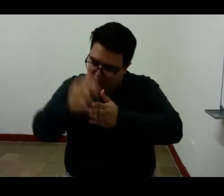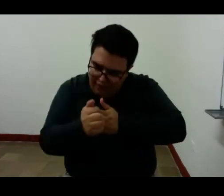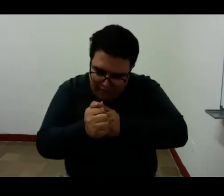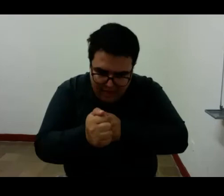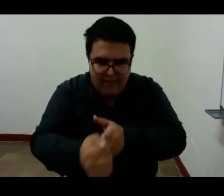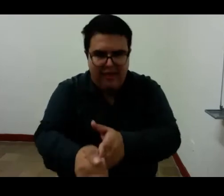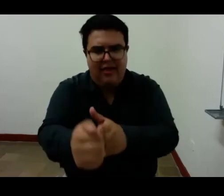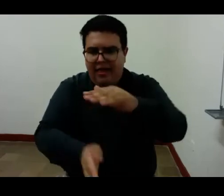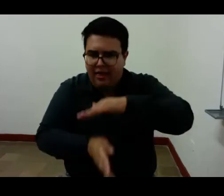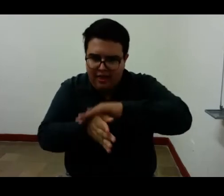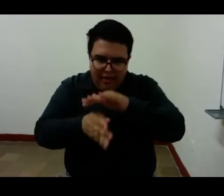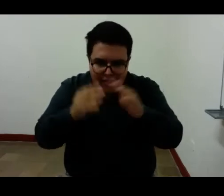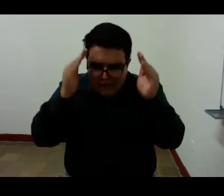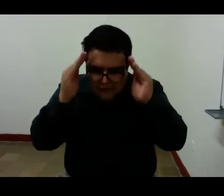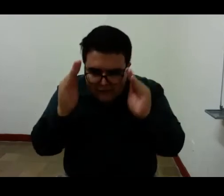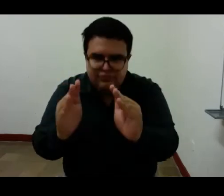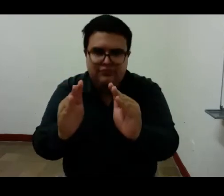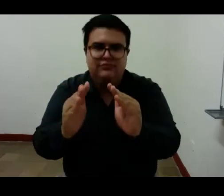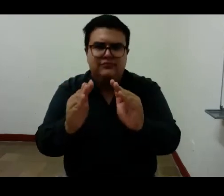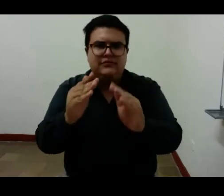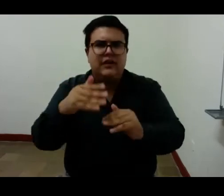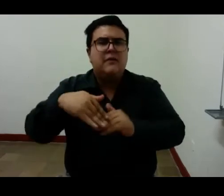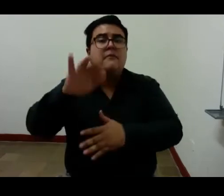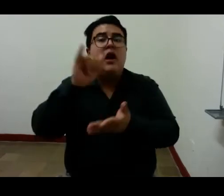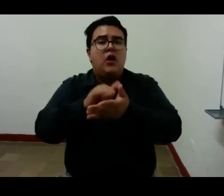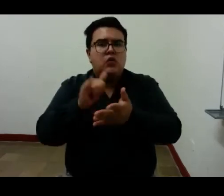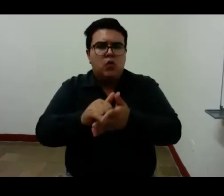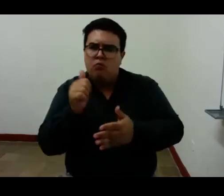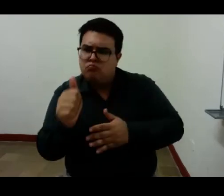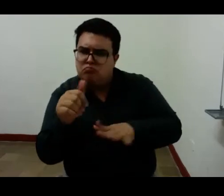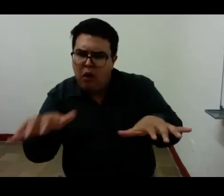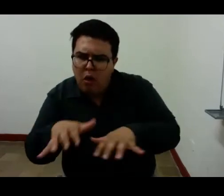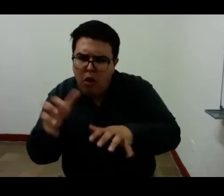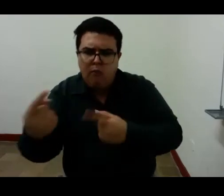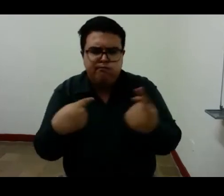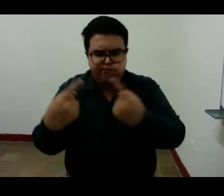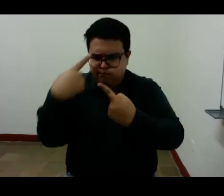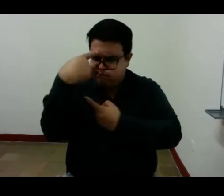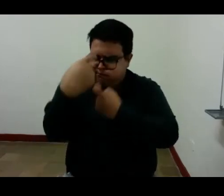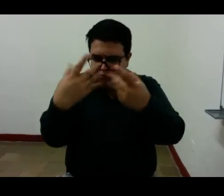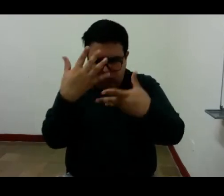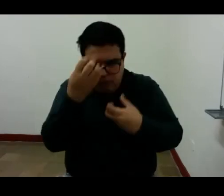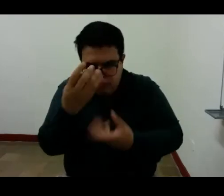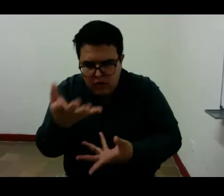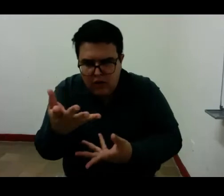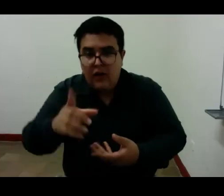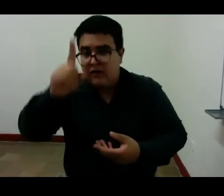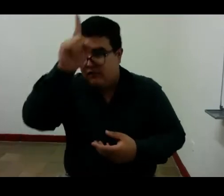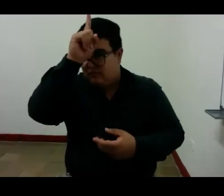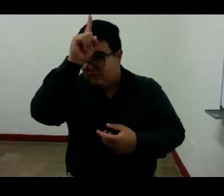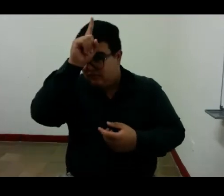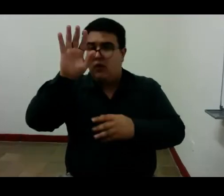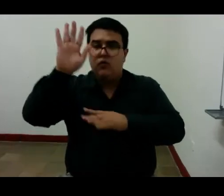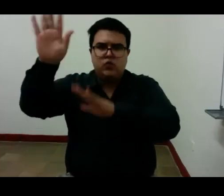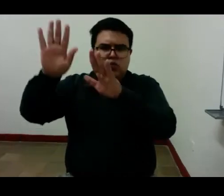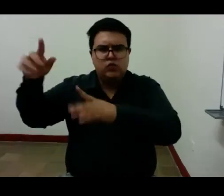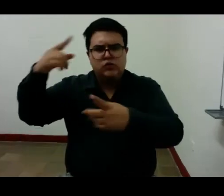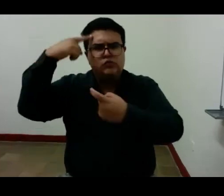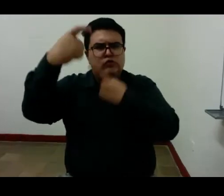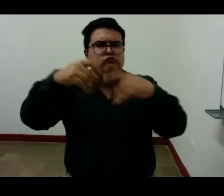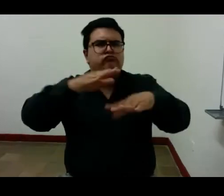Y sobre todo seguir de oídas. Los alemanes dicen quien escucha bien